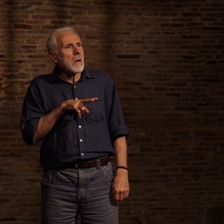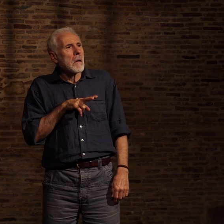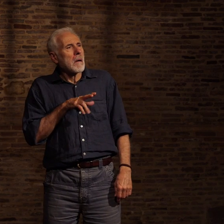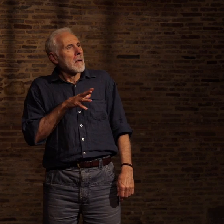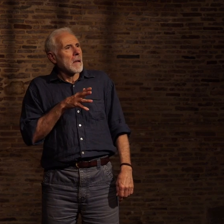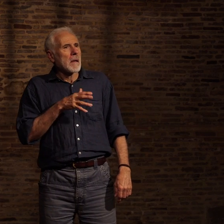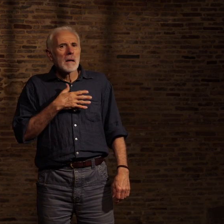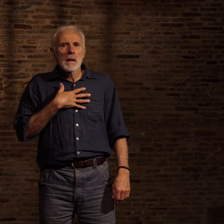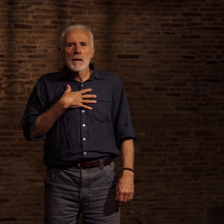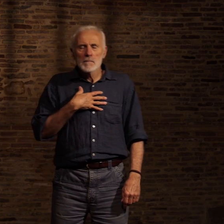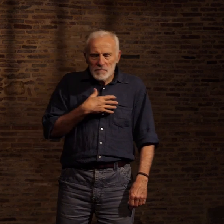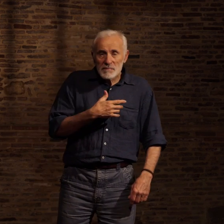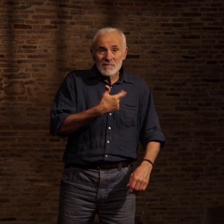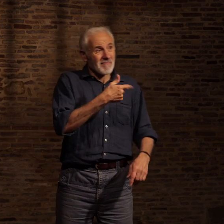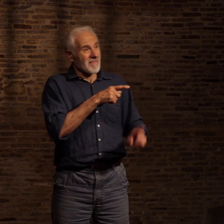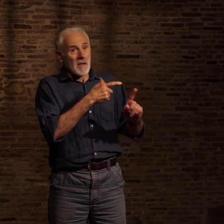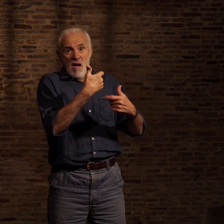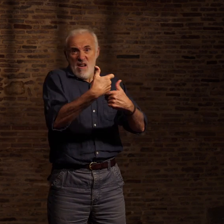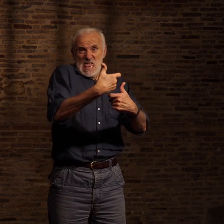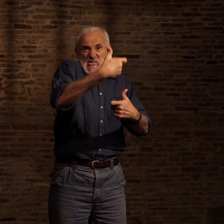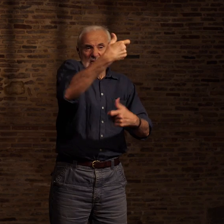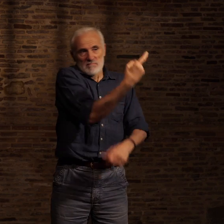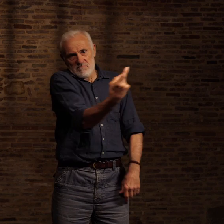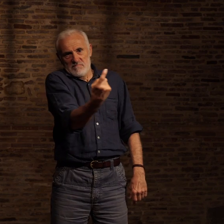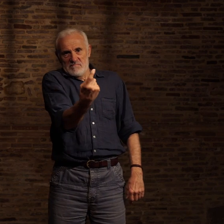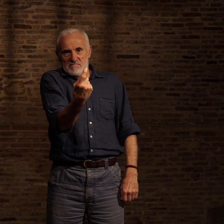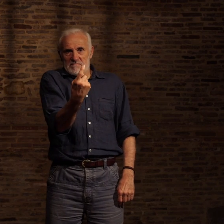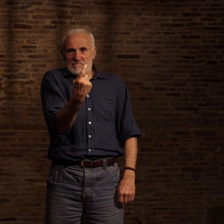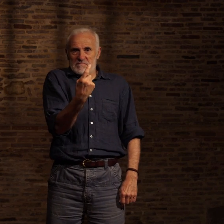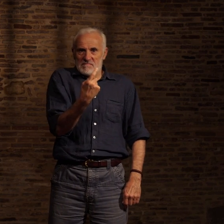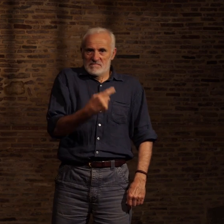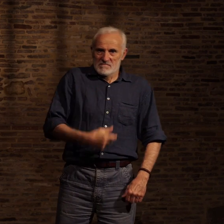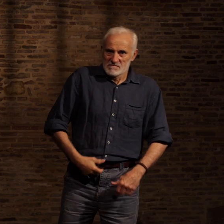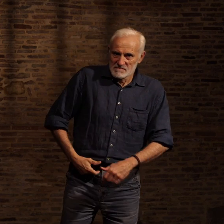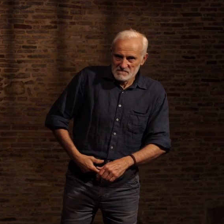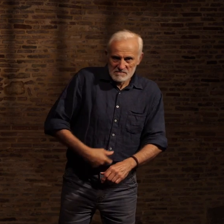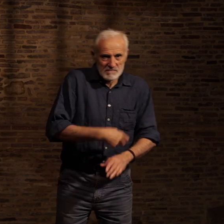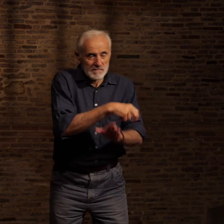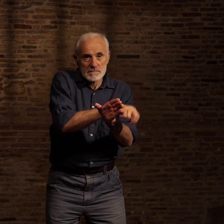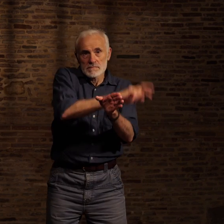Puis, un grand graillard s'écarta du reste de la bande. Il monta sur le ring et se met à boxer dans le vide.